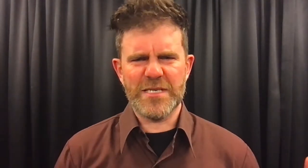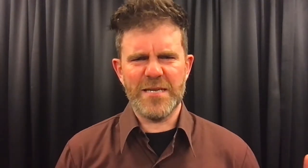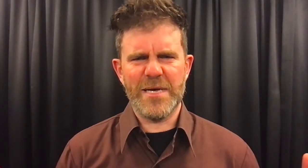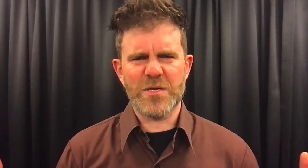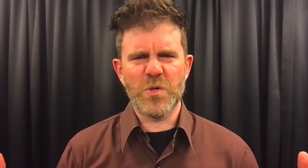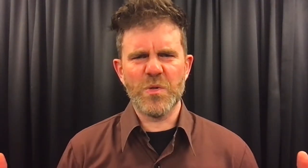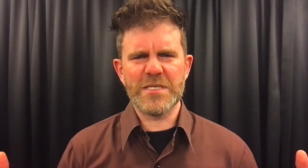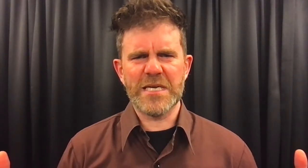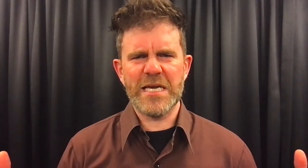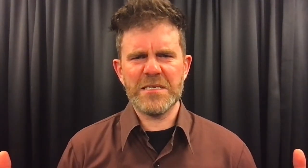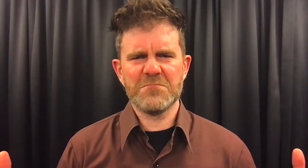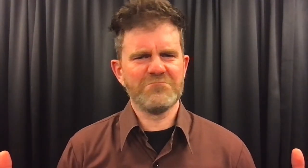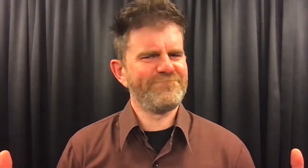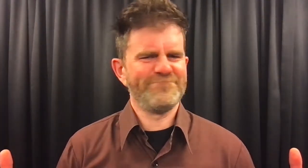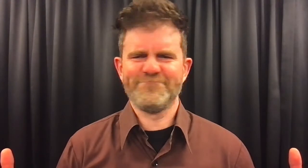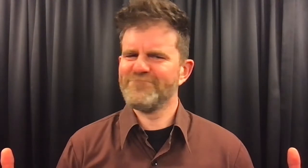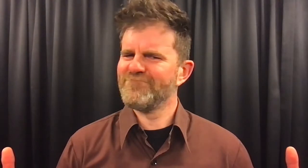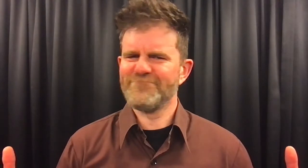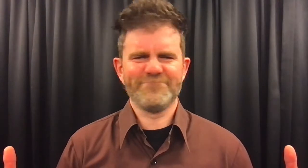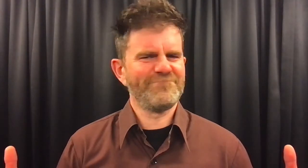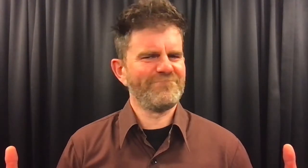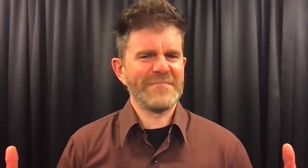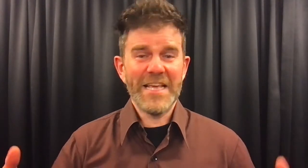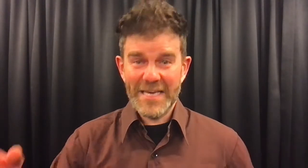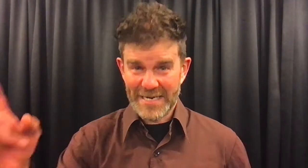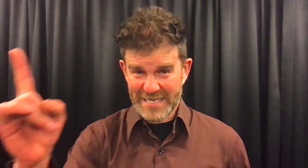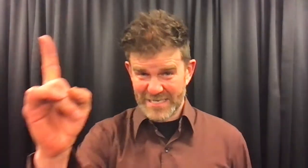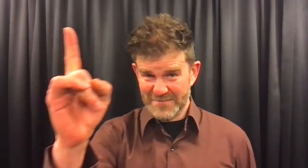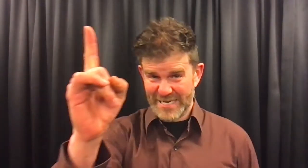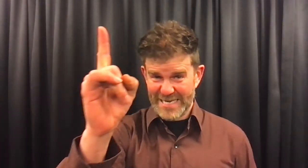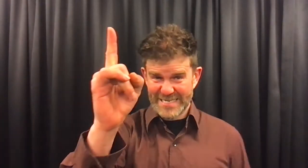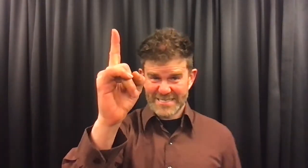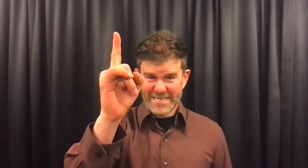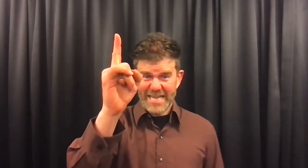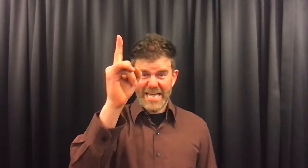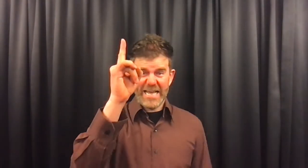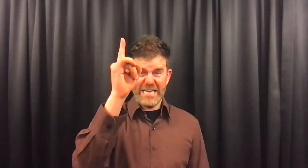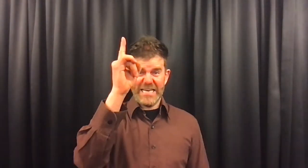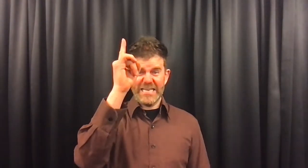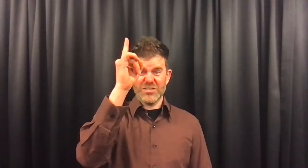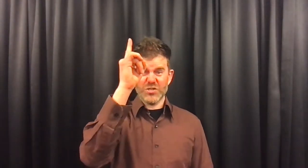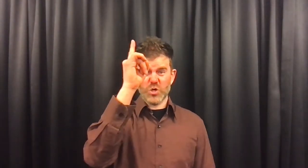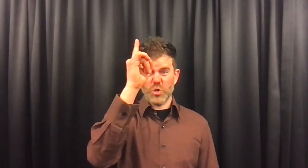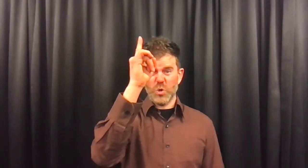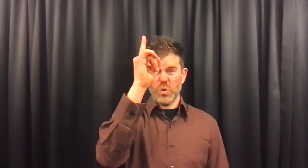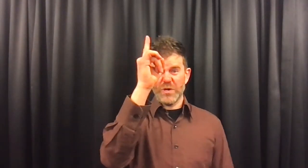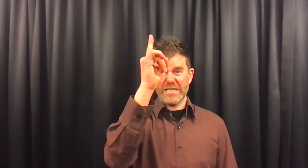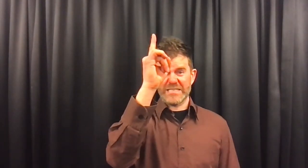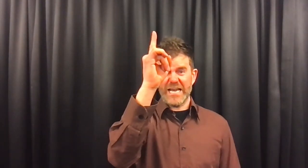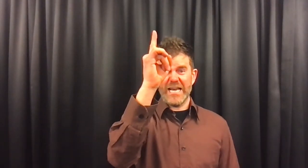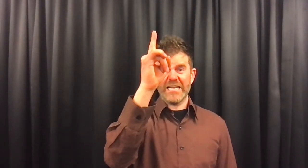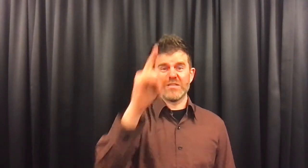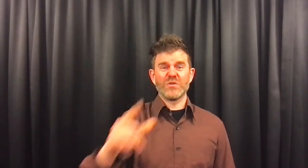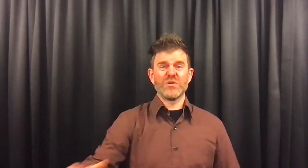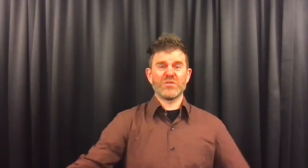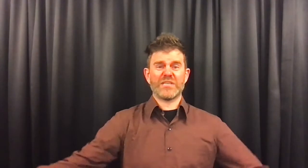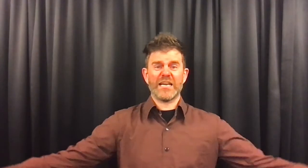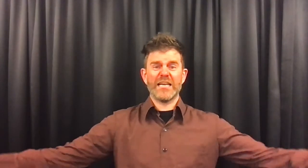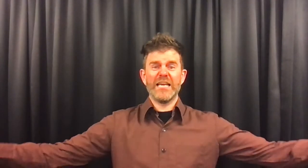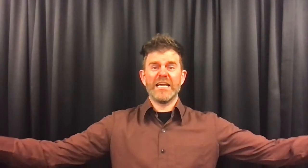allemaal koning zijn? Er kan er maar eentje de koning zijn. En dus kregen